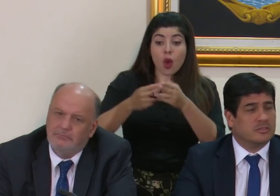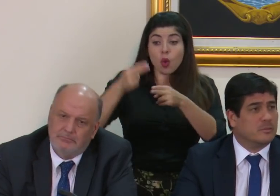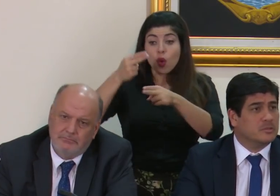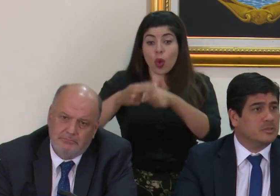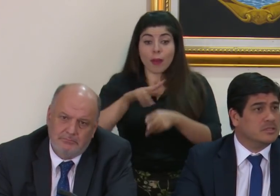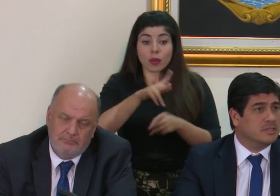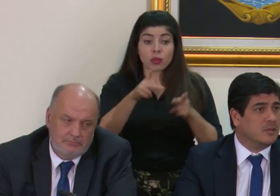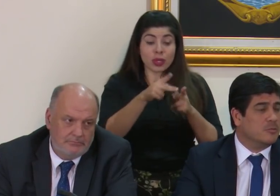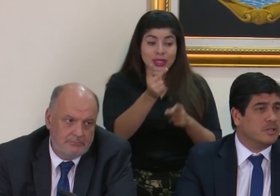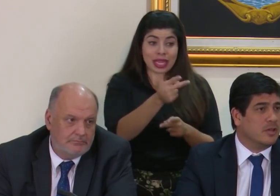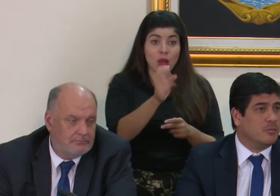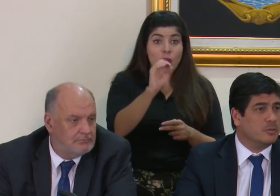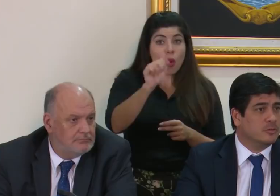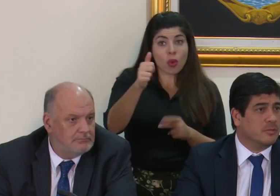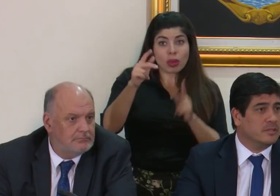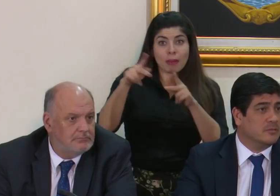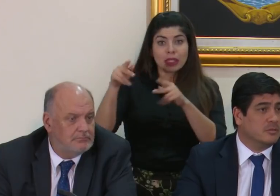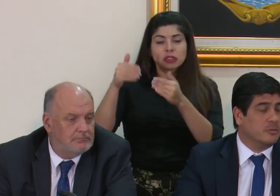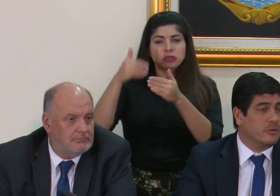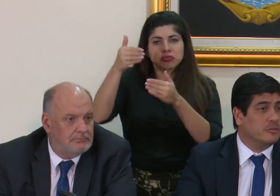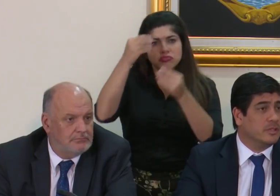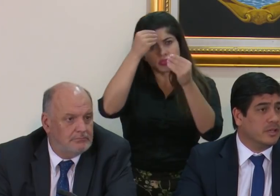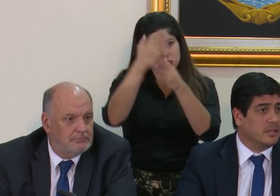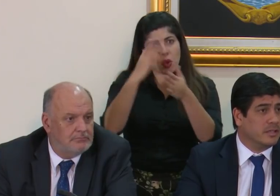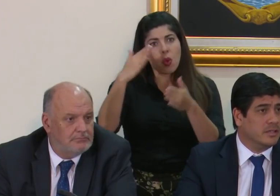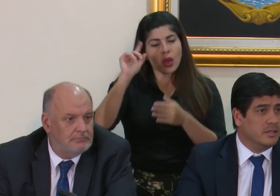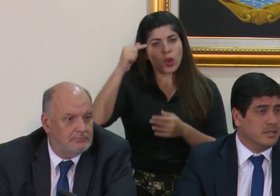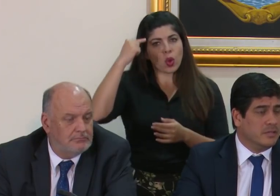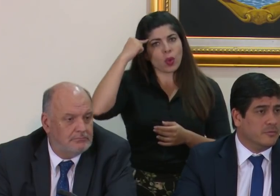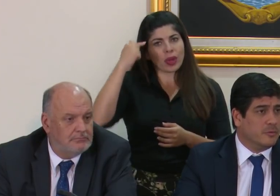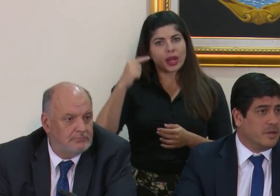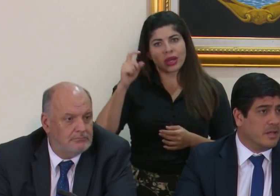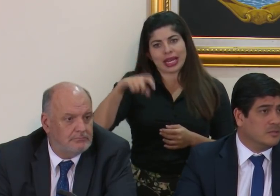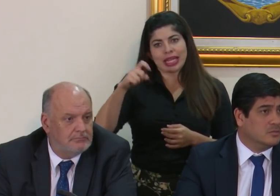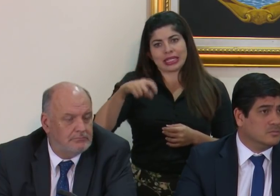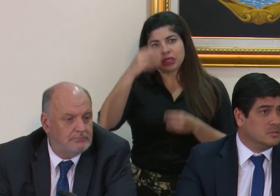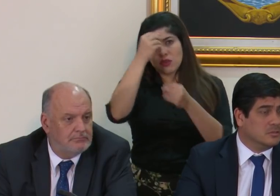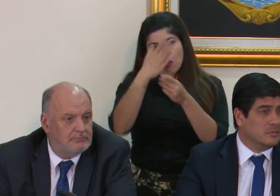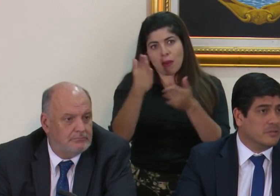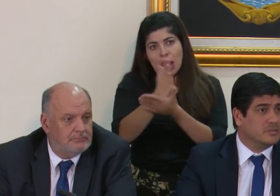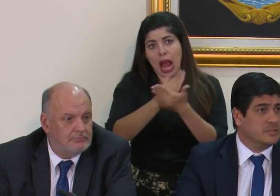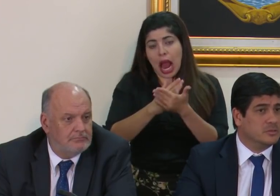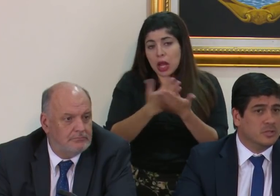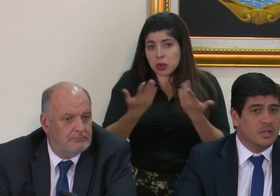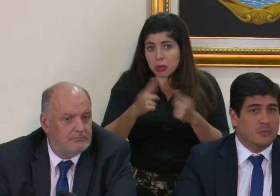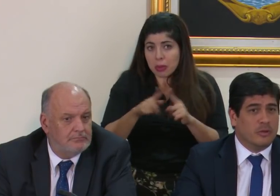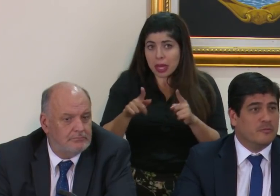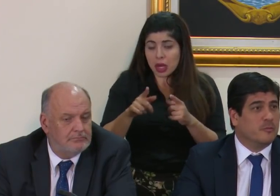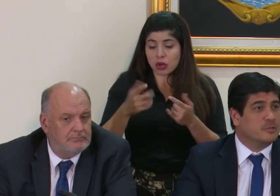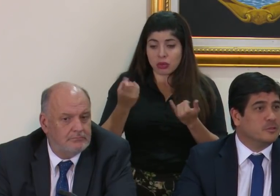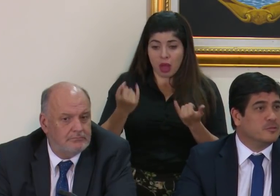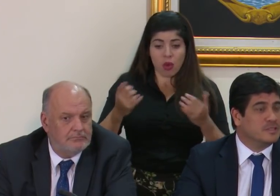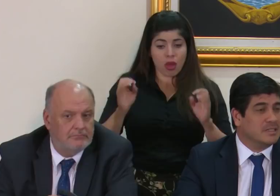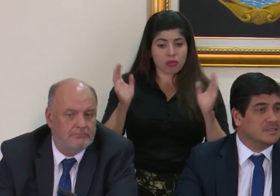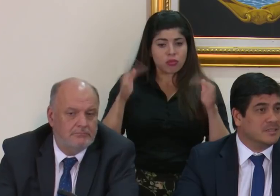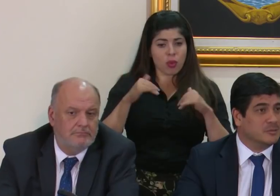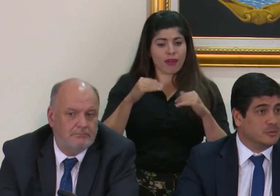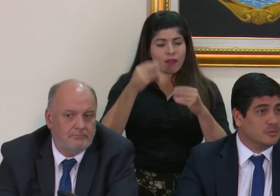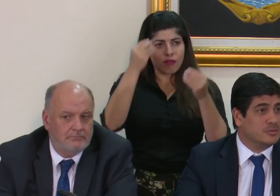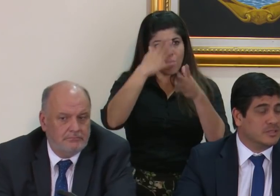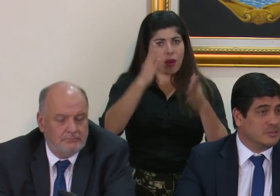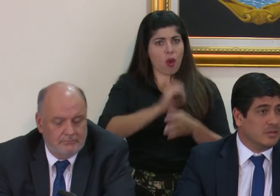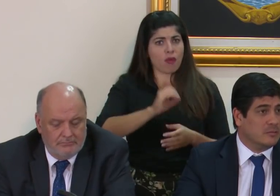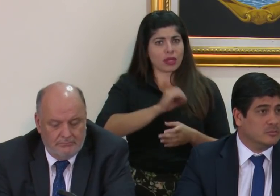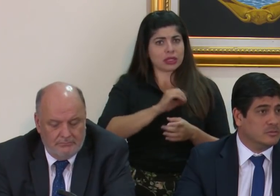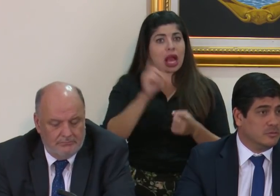ellos o de cualquier otra persona, será comunicado oportunamente cuando el gobierno tenga que informar algo. Al contrario, censo, no hay información oficial hasta que